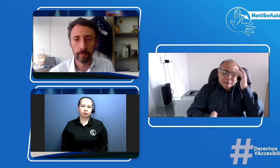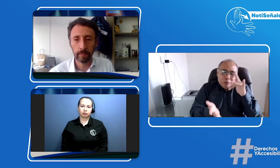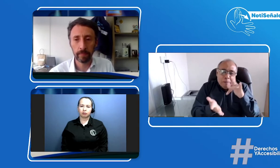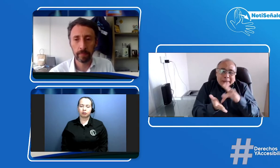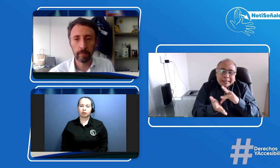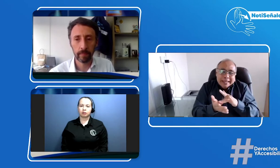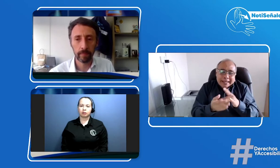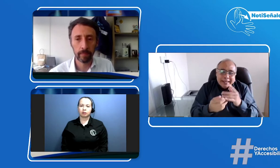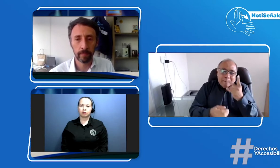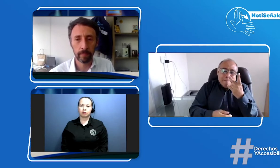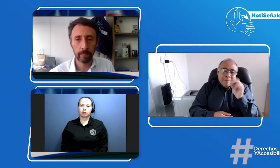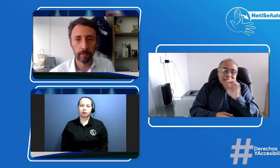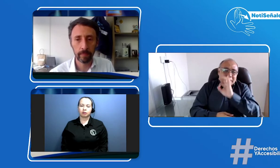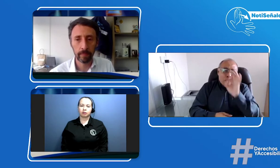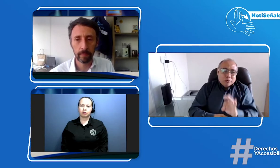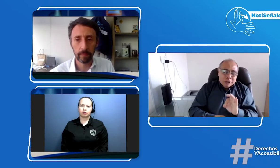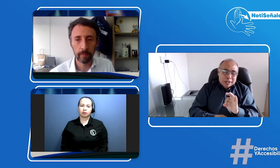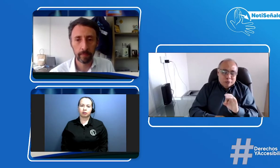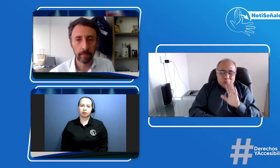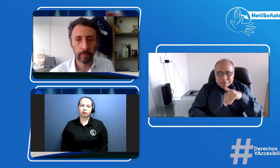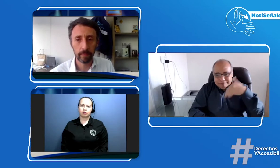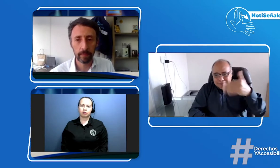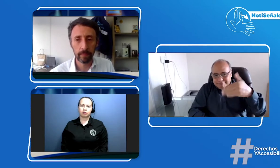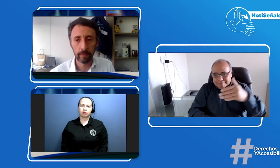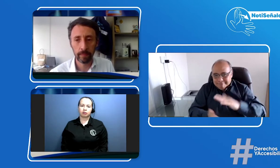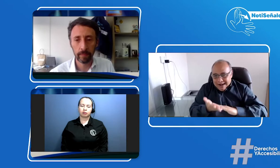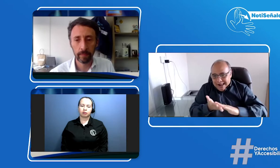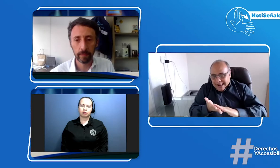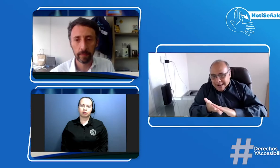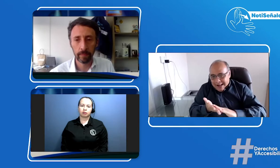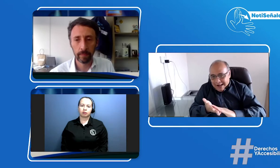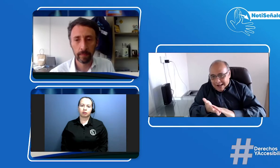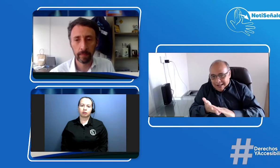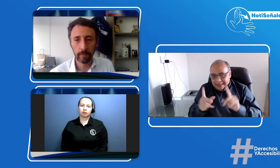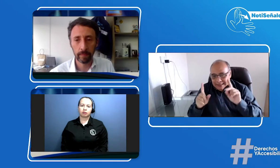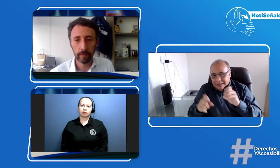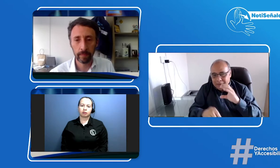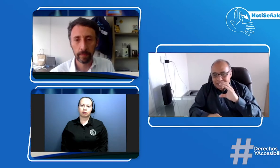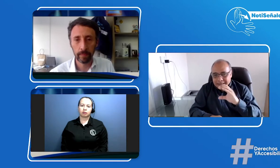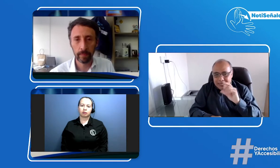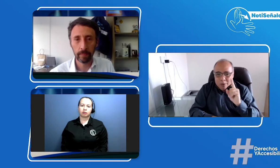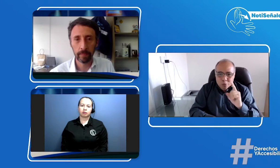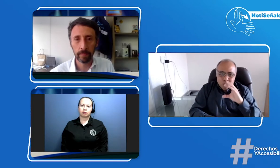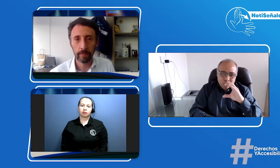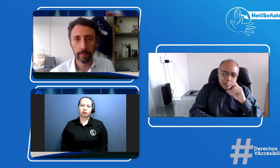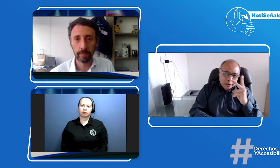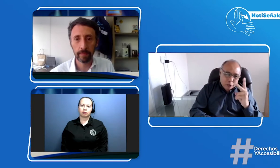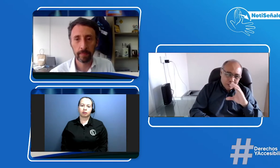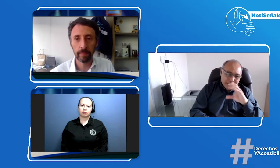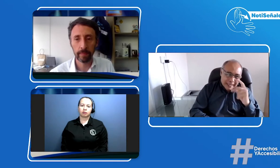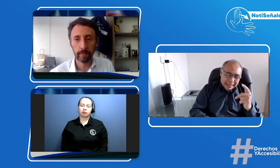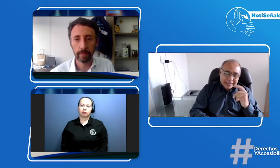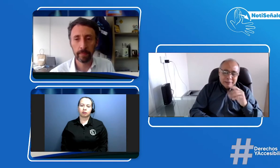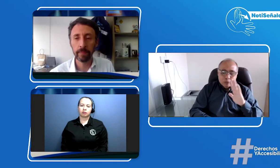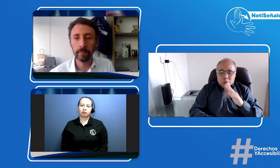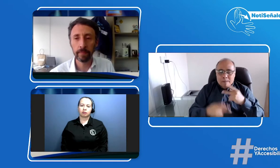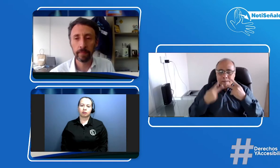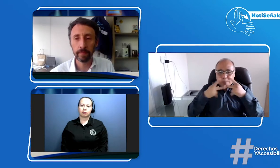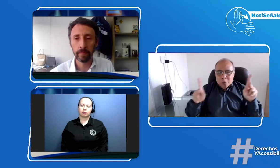también gracias a su compromiso y a su apoyo. Es una deuda histórica que se tenía con la comunidad sorda, casi de 20 años,